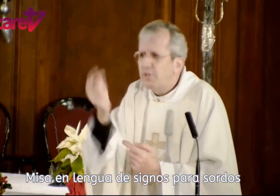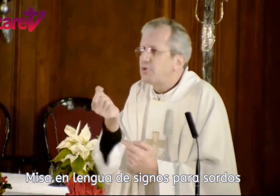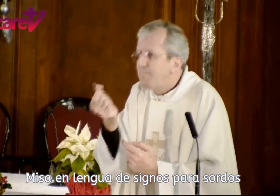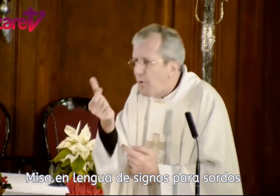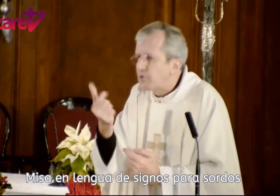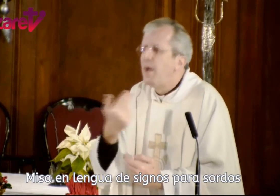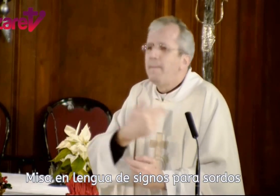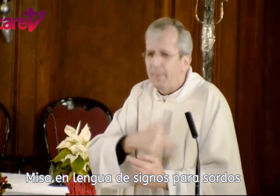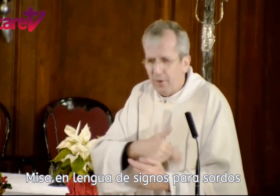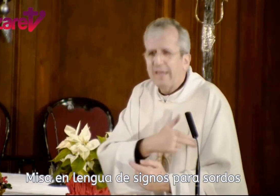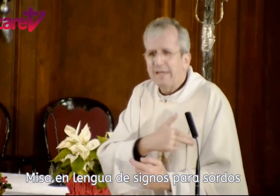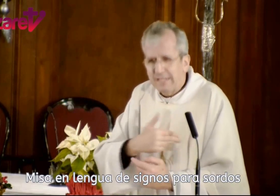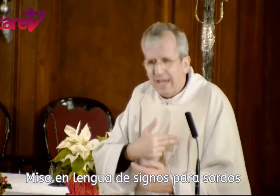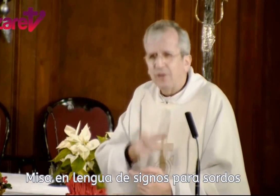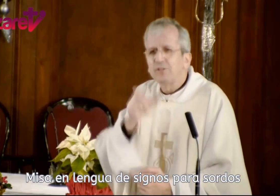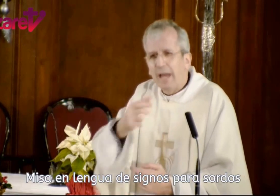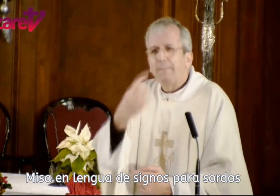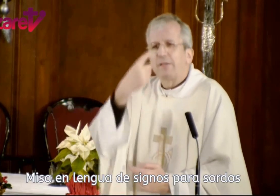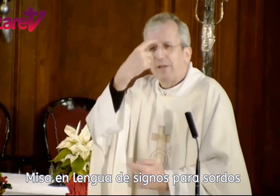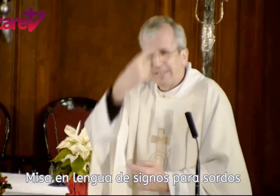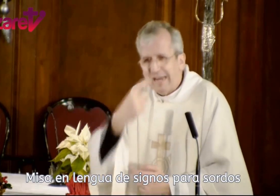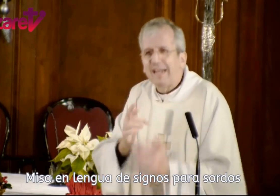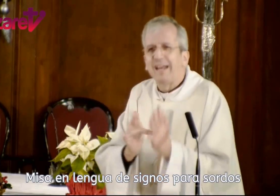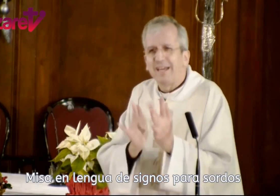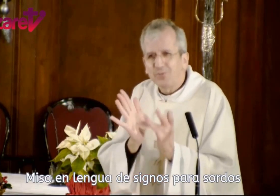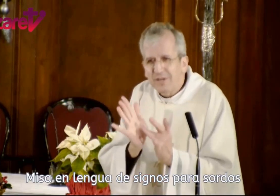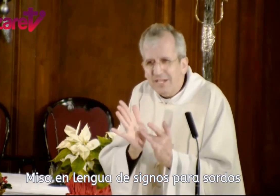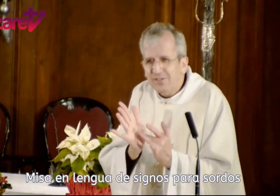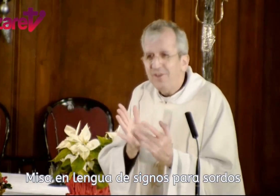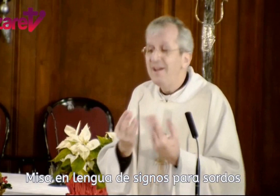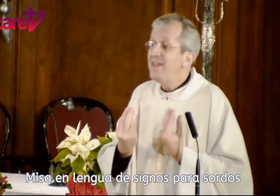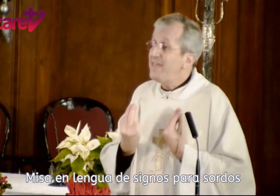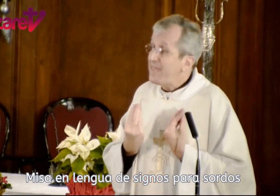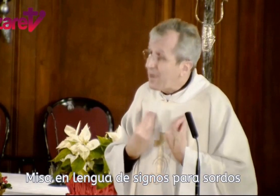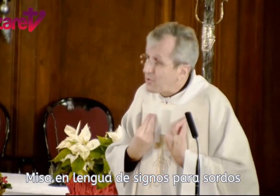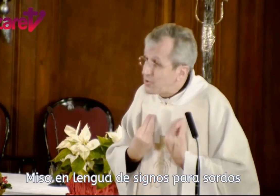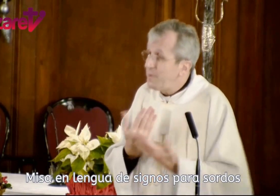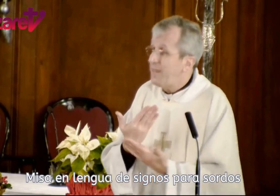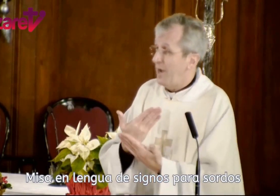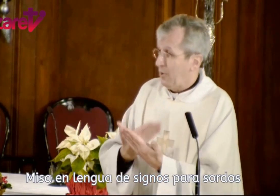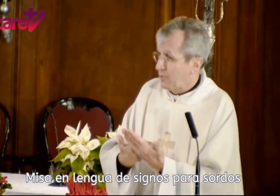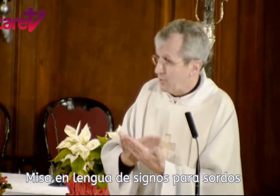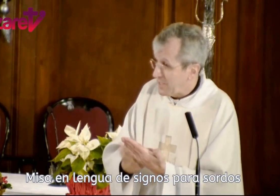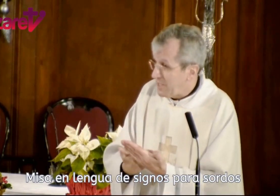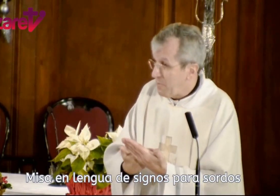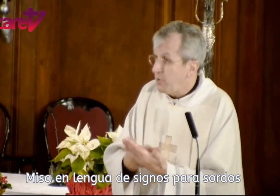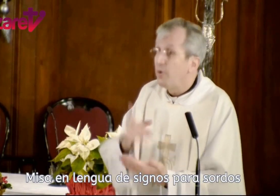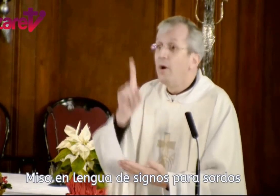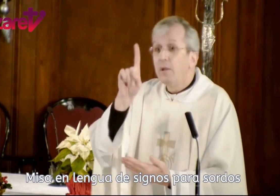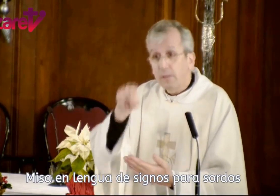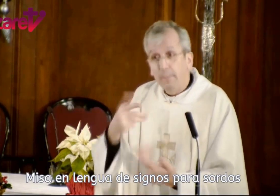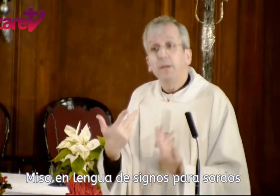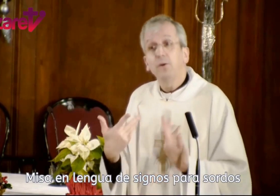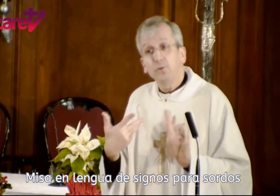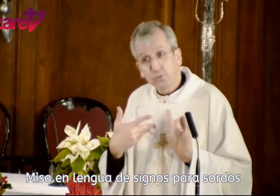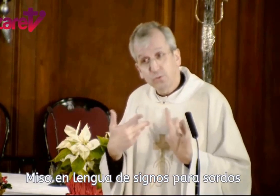sitios pocos, pero hay cristianos, hay personas que creen en Jesucristo y que con su vida, con su testimonio, también con su